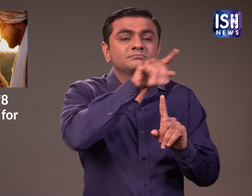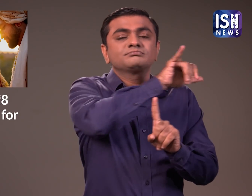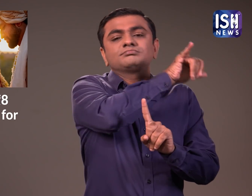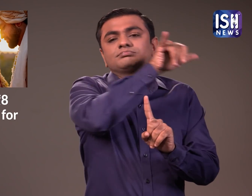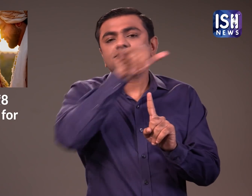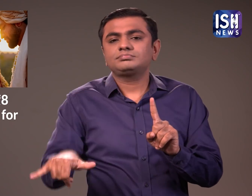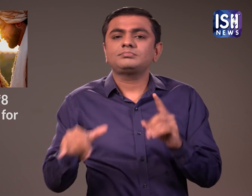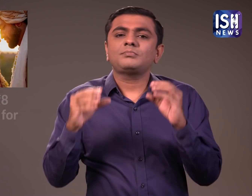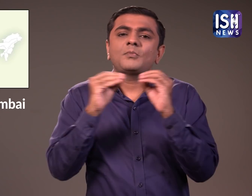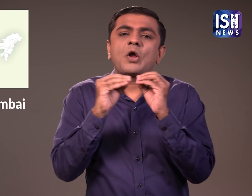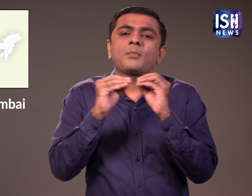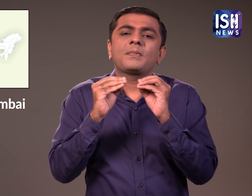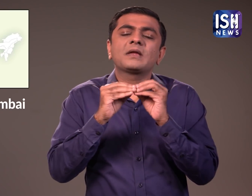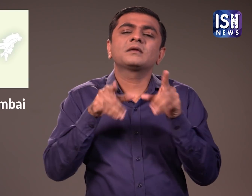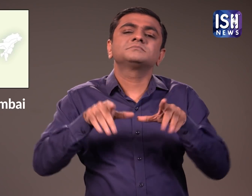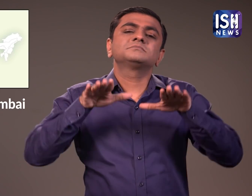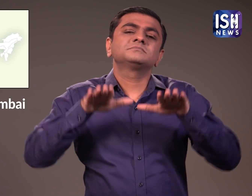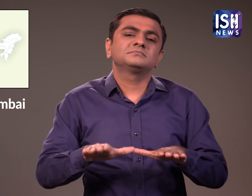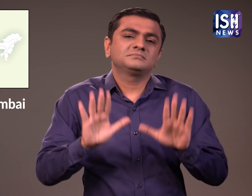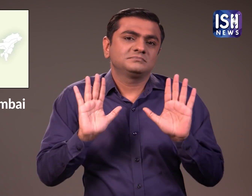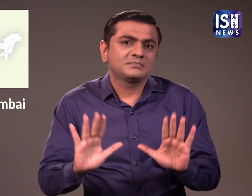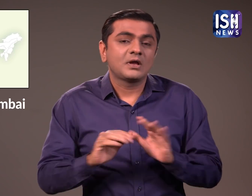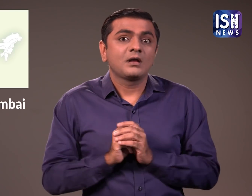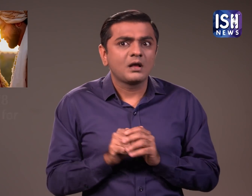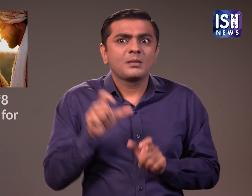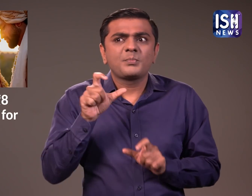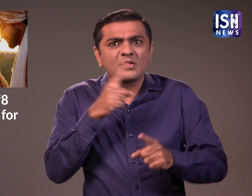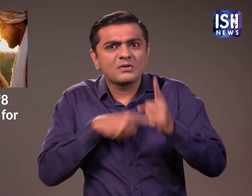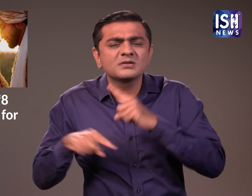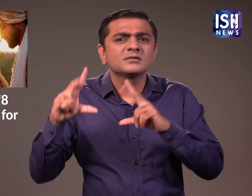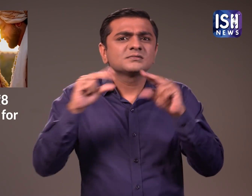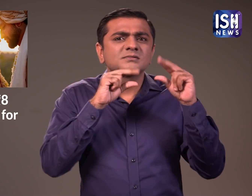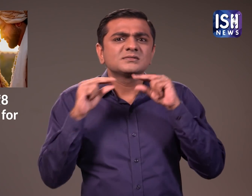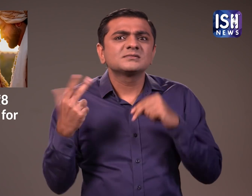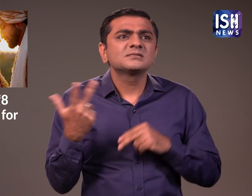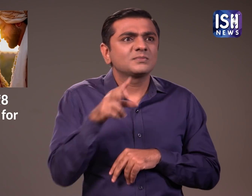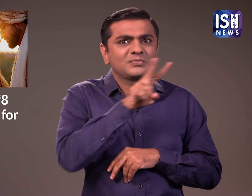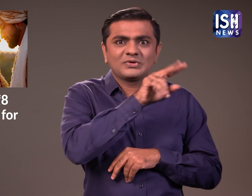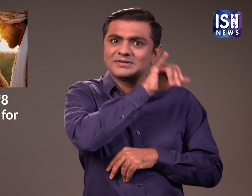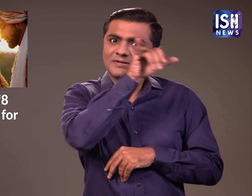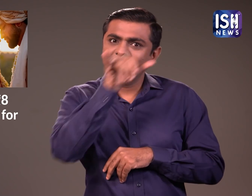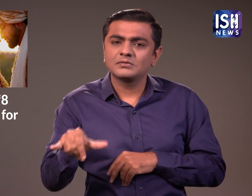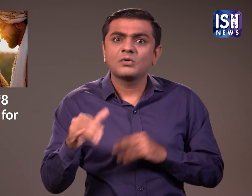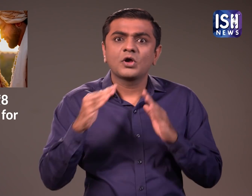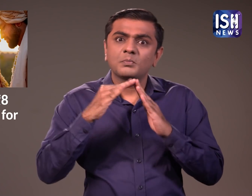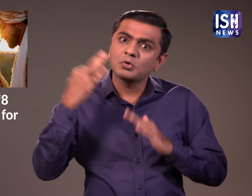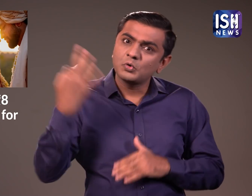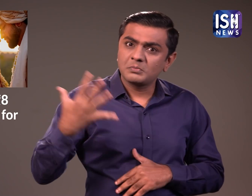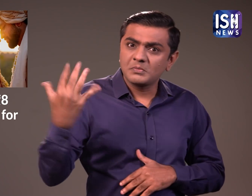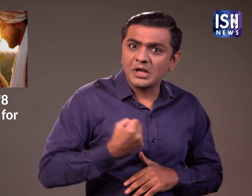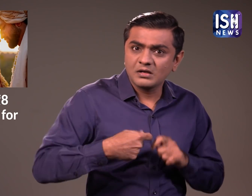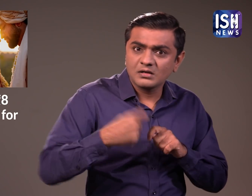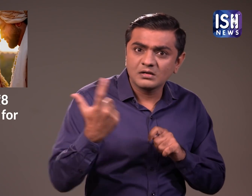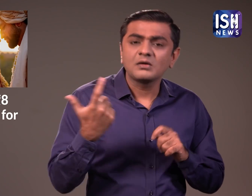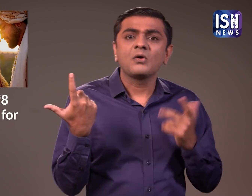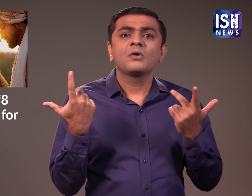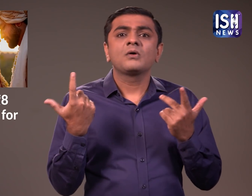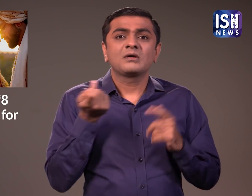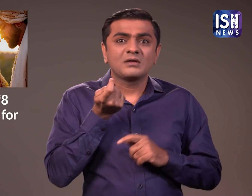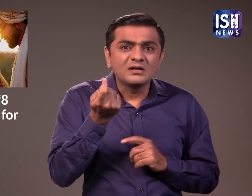और फिर मुंबई लौट आएंगे अब जब उनकी शादी हो चुकी है तो मुझे यकीन है कि आप सभी सोच रहे होंगे कि क्या